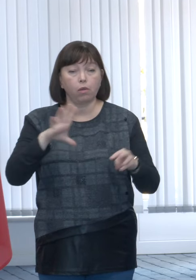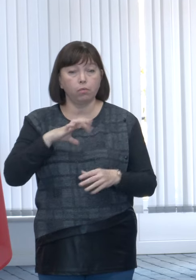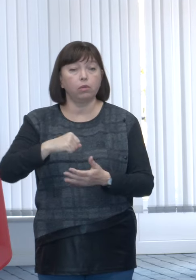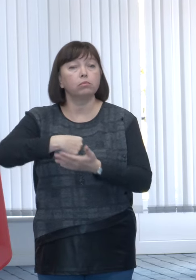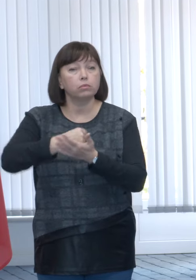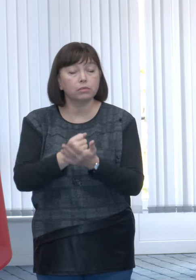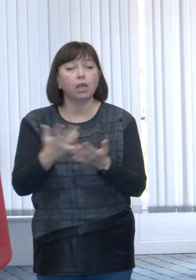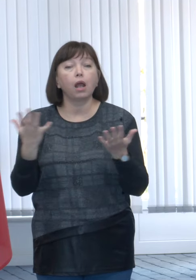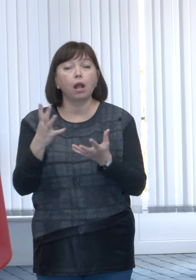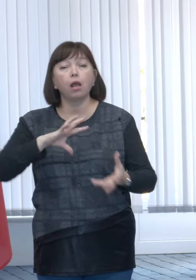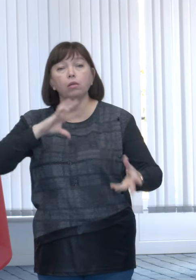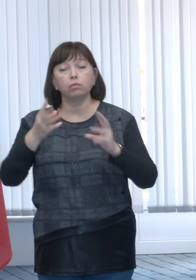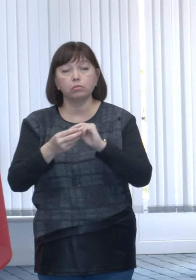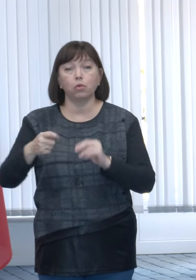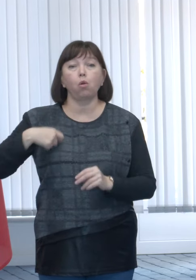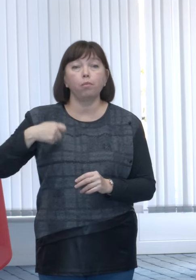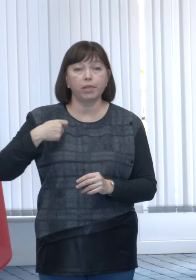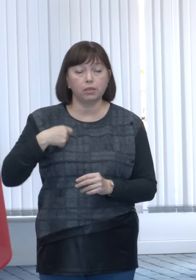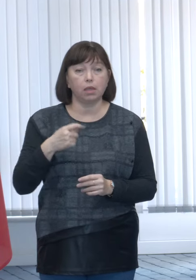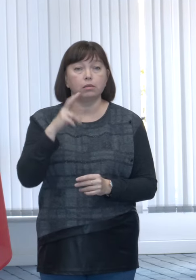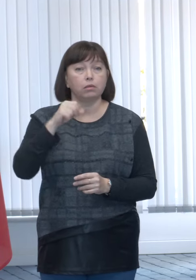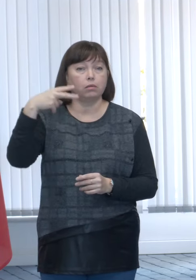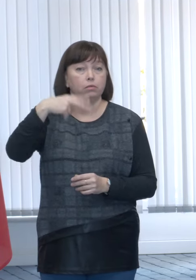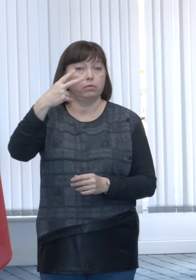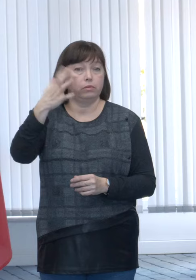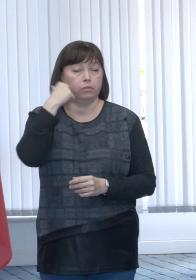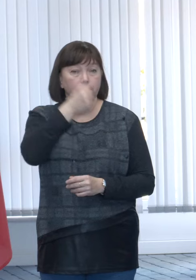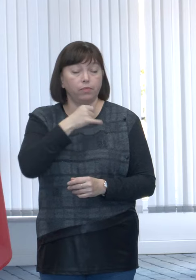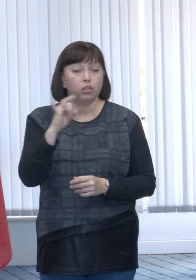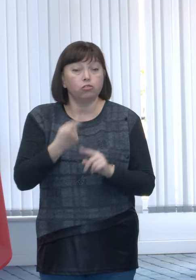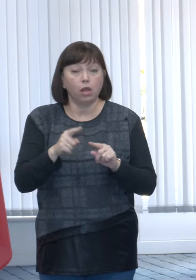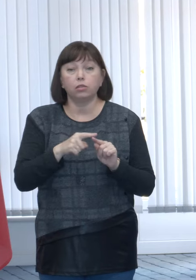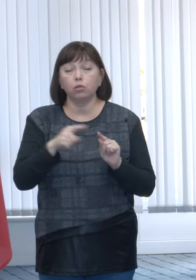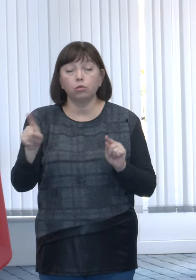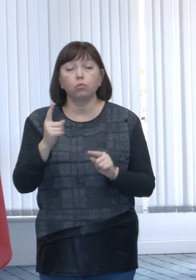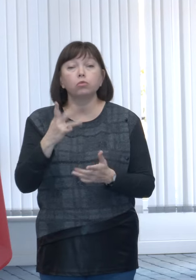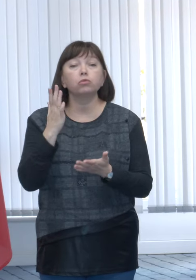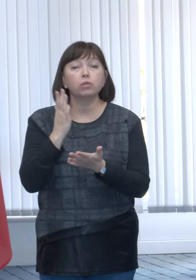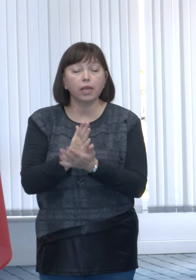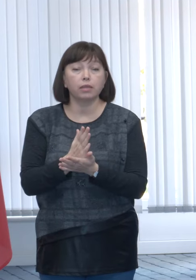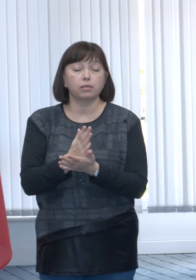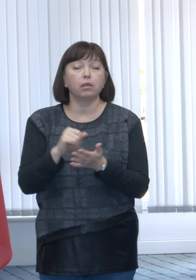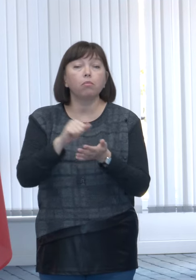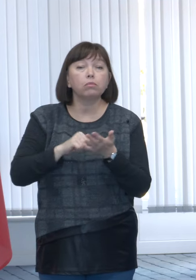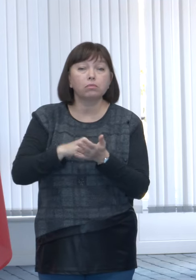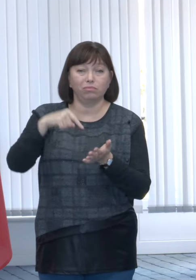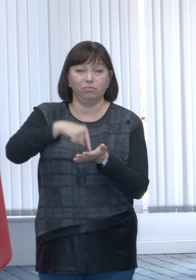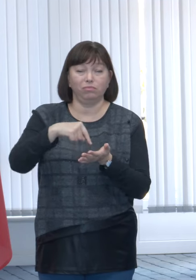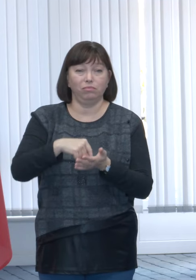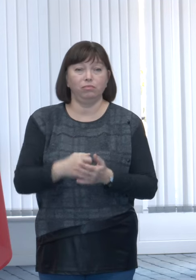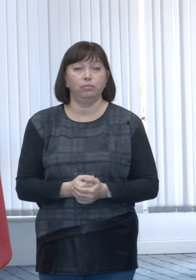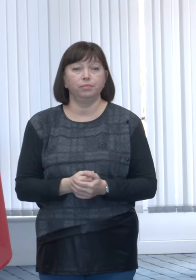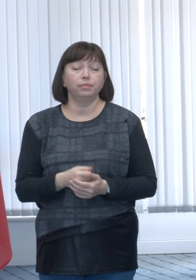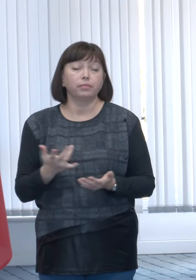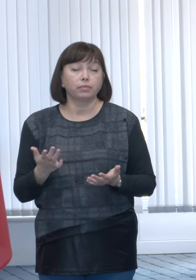clarificat care este valoarea compensației și asta durează pentru că există factori obiectivi care explică acest calendar,